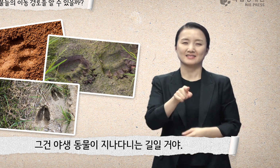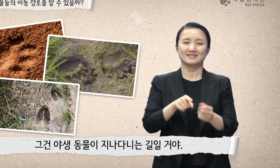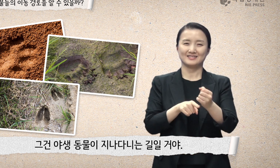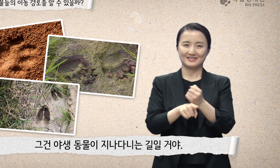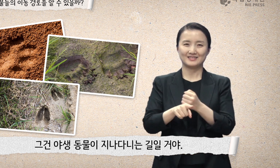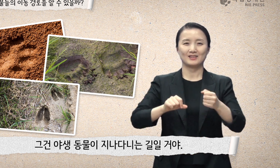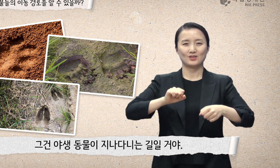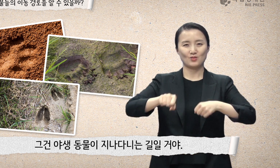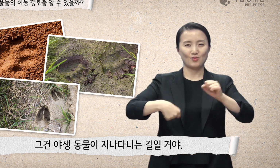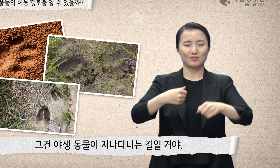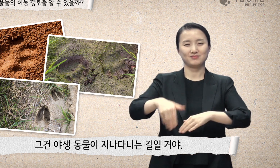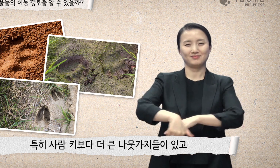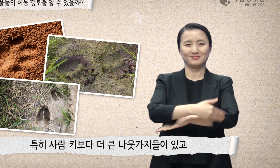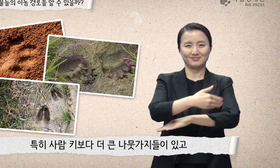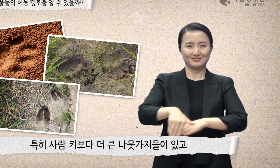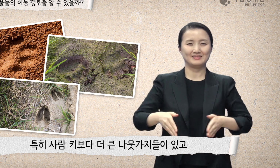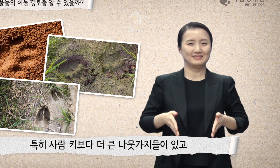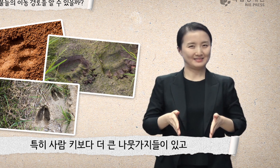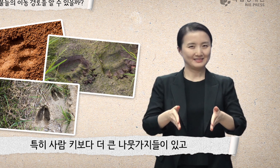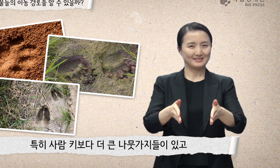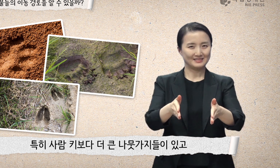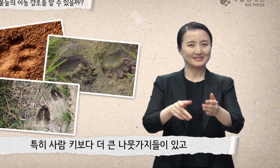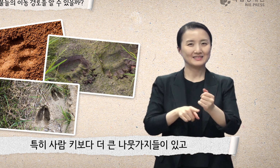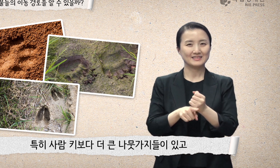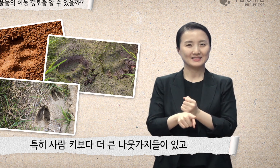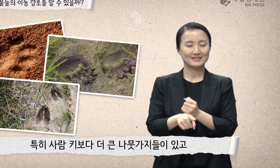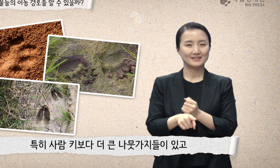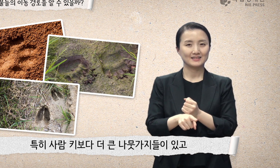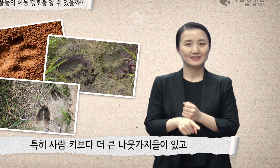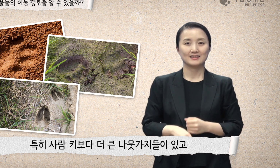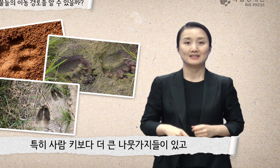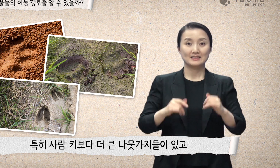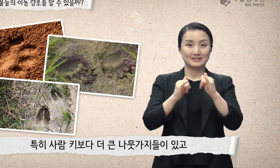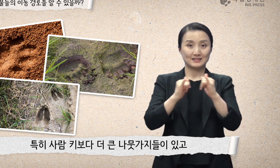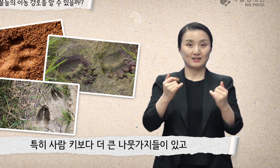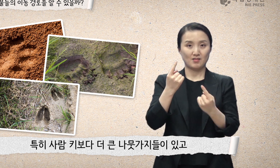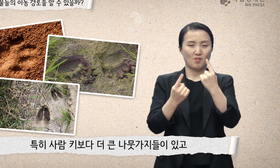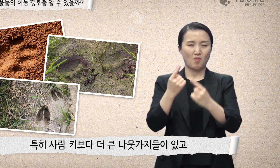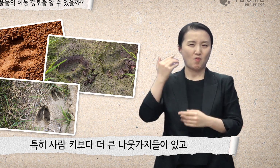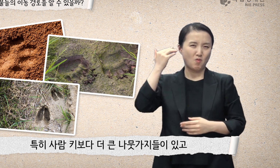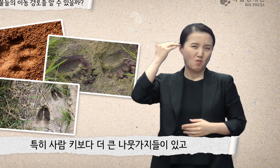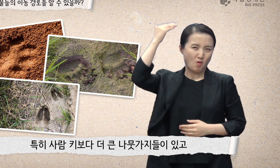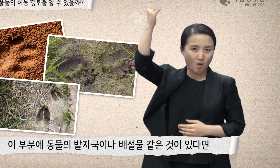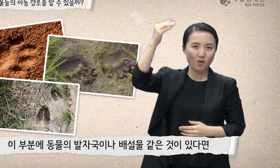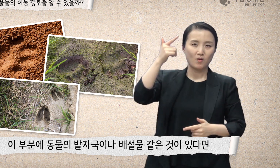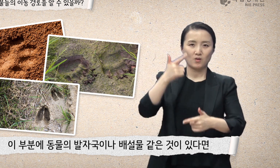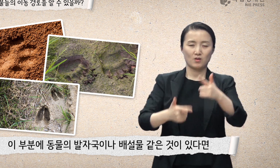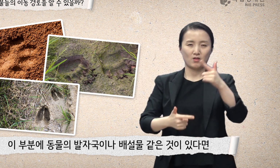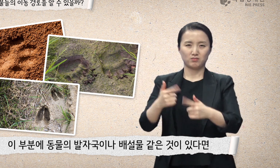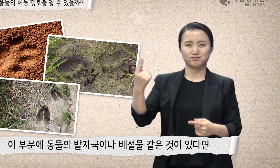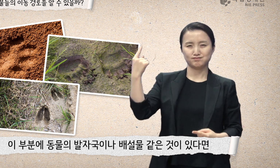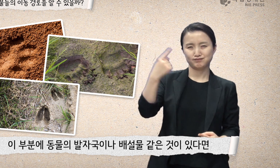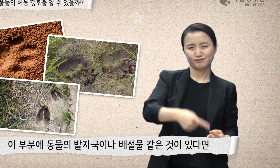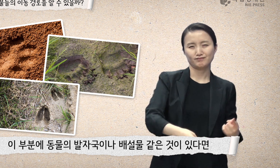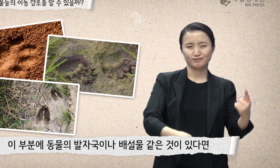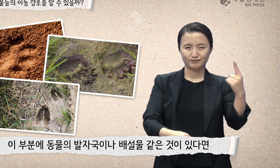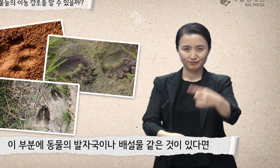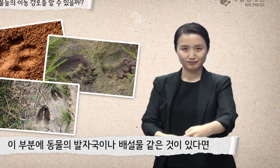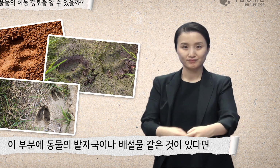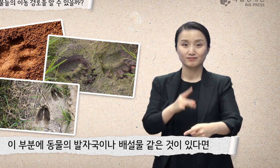특히 사람 키보다 더 큰 나뭇가지들이 있고 이 부분에 동물의 발자국이나